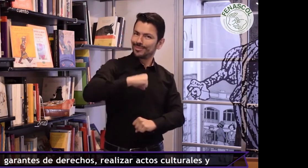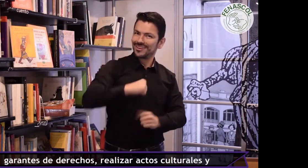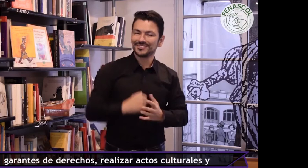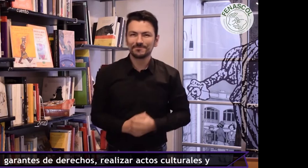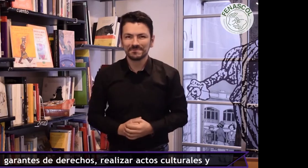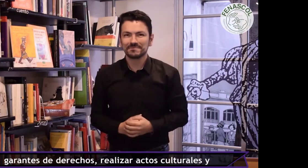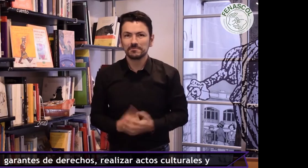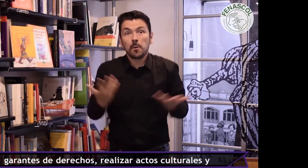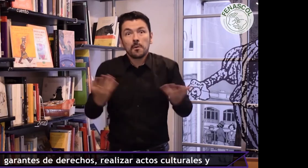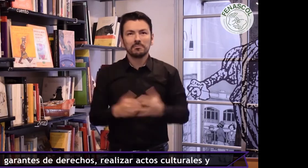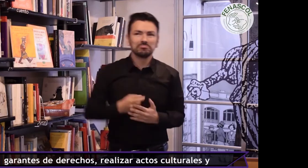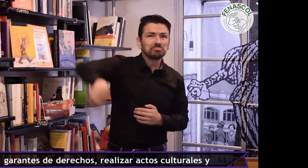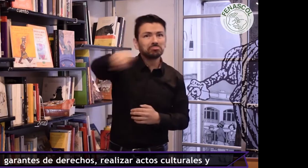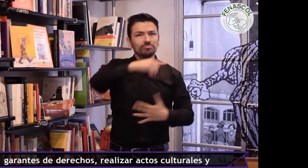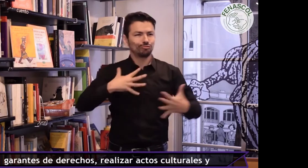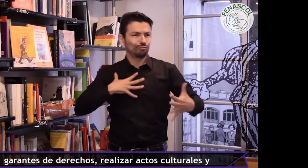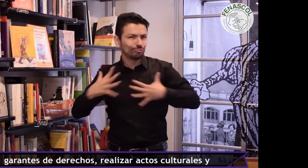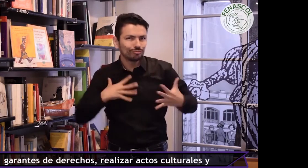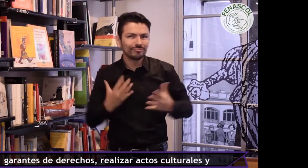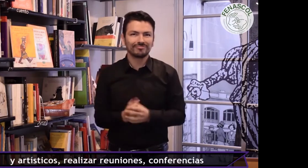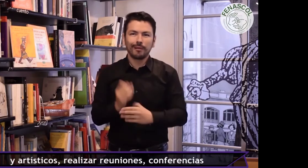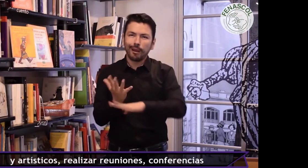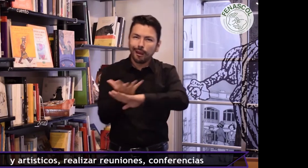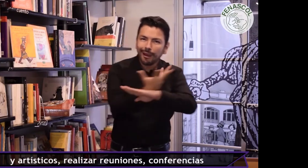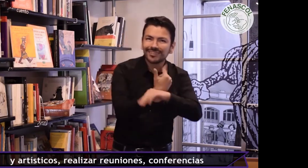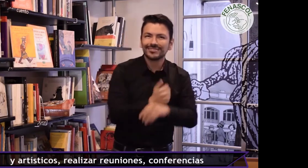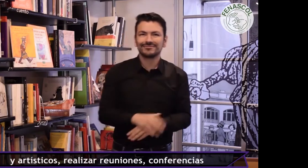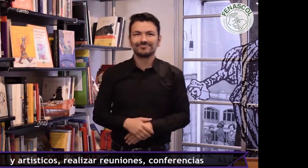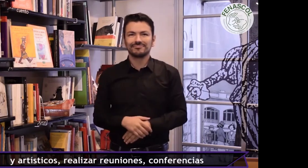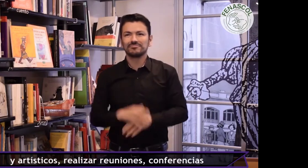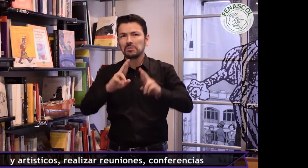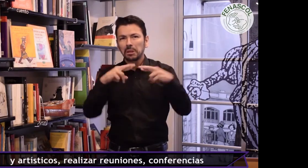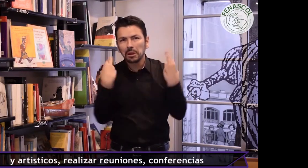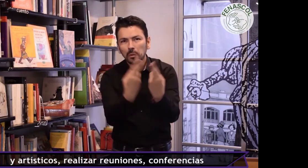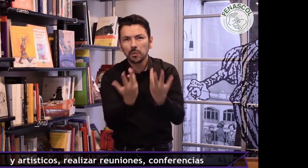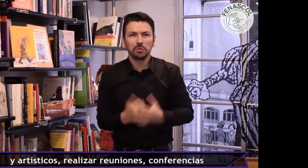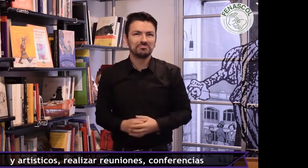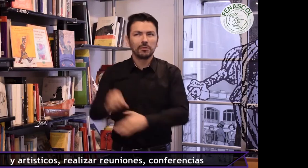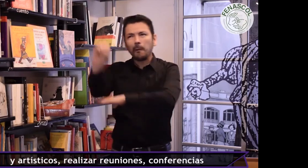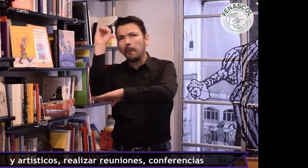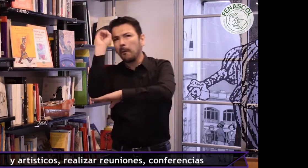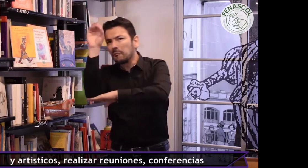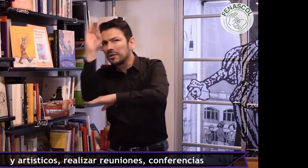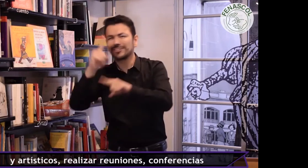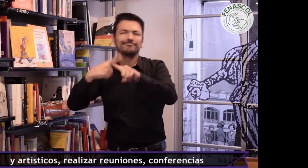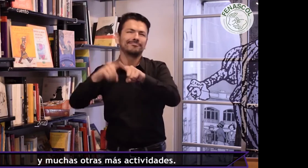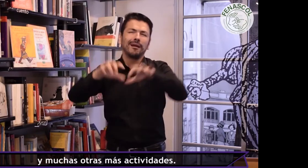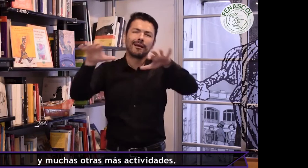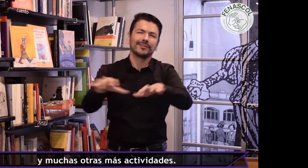de derechos realizar actos culturales y artísticos realizar reuniones conferencias y muchas otras